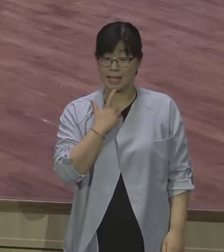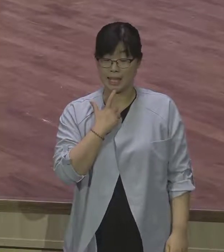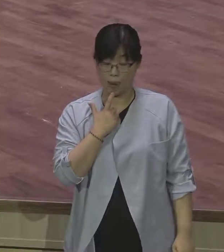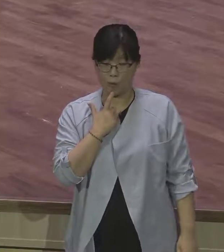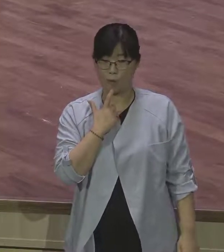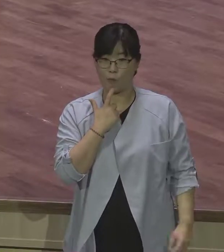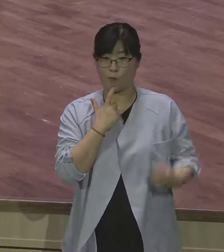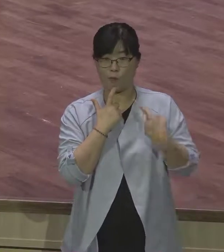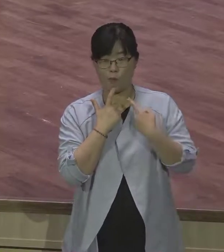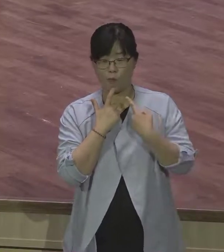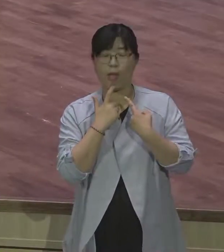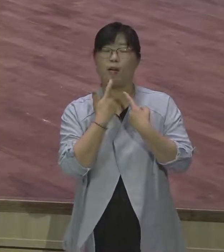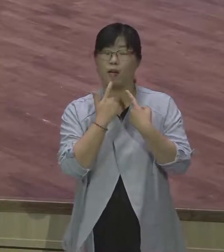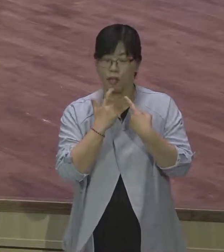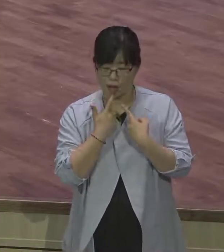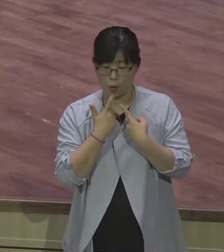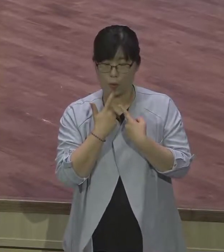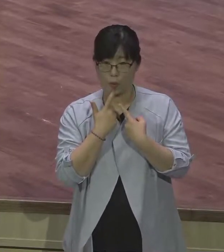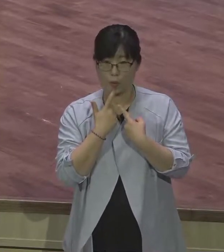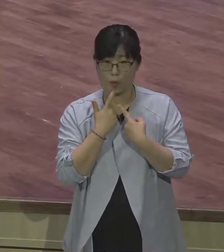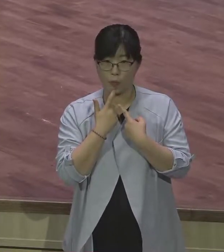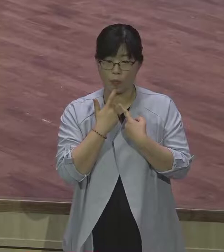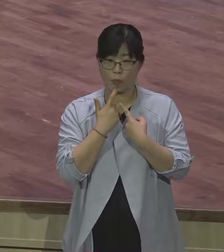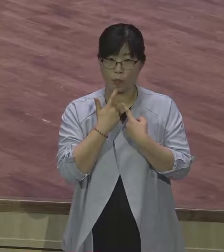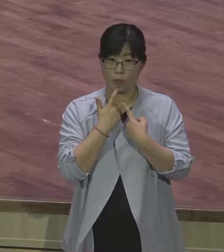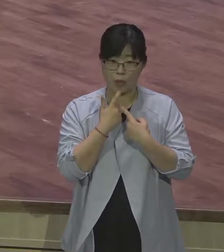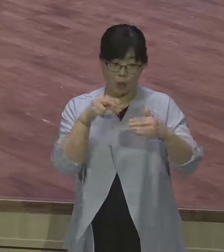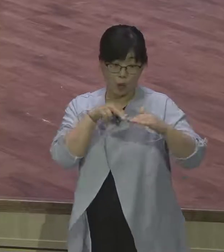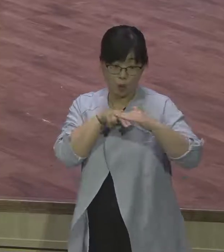이제 하란생활이 시작이 되는 내용입니다.